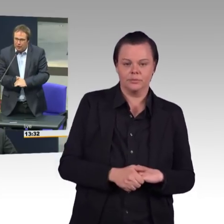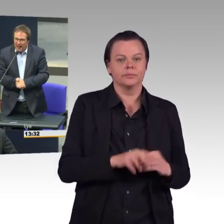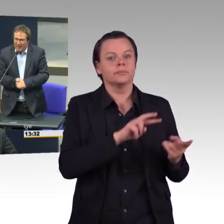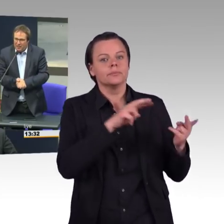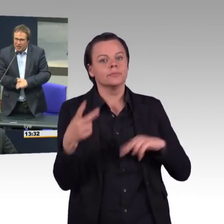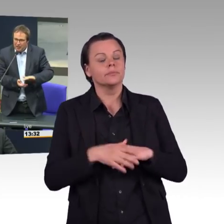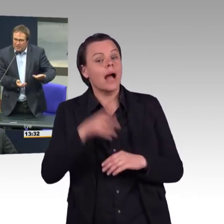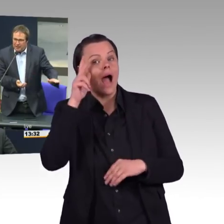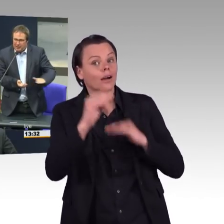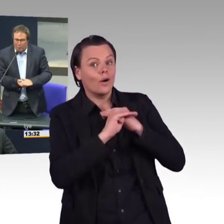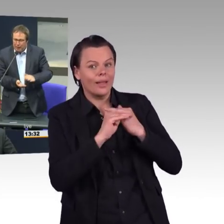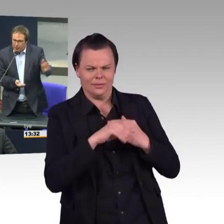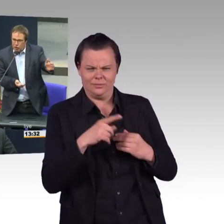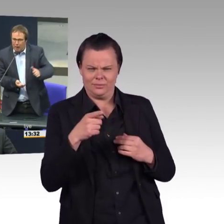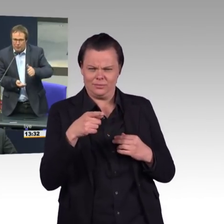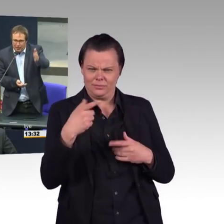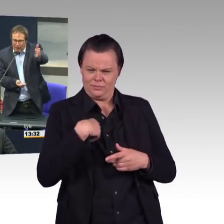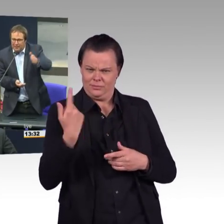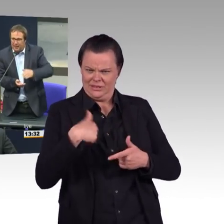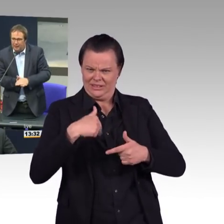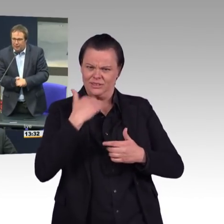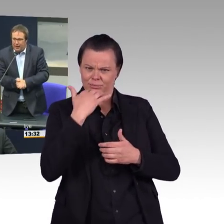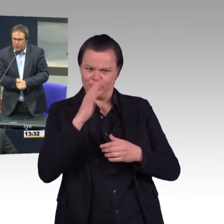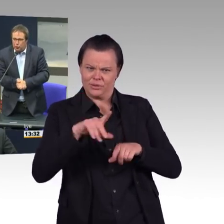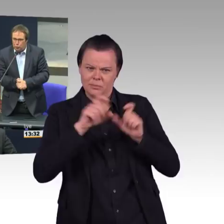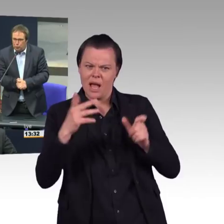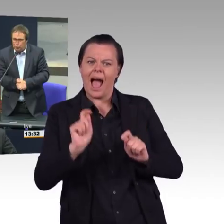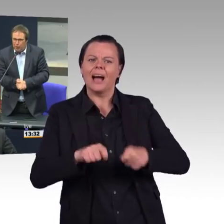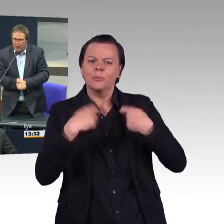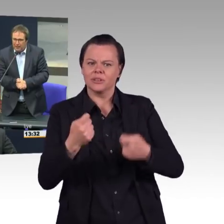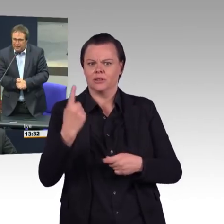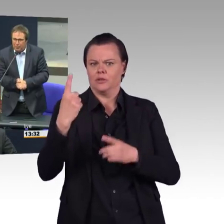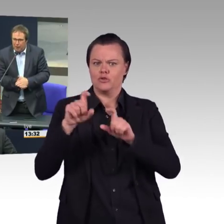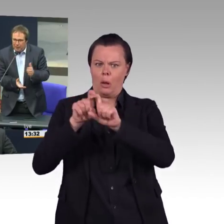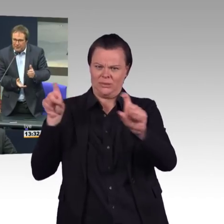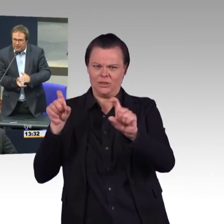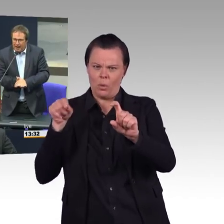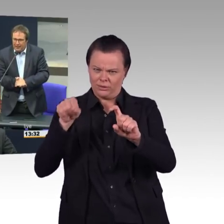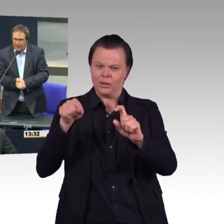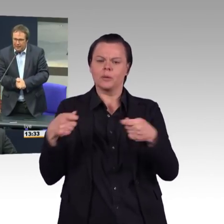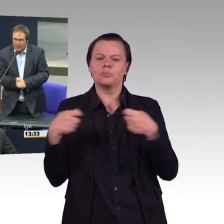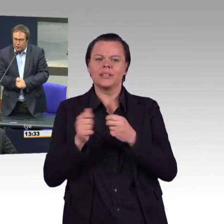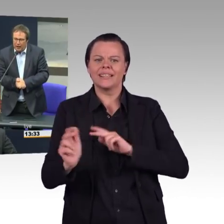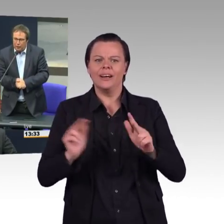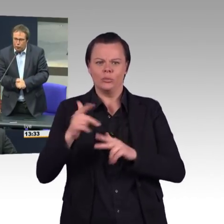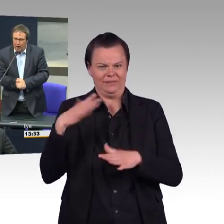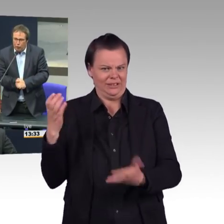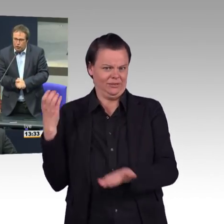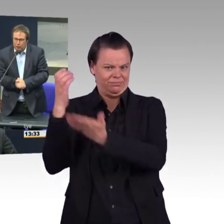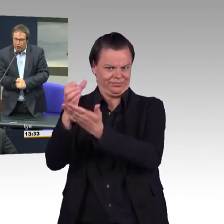völlig egal ist, dass Sie das ablehnen. Das schreiben Sie ja in dem Antrag, den wir im Tagesordnungspunkt vorher behandelt haben, dass Sie keinen nationalen Kohleausstieg